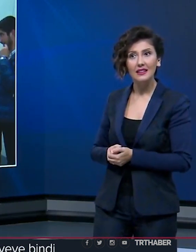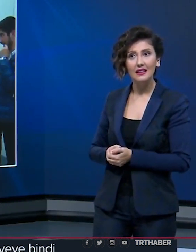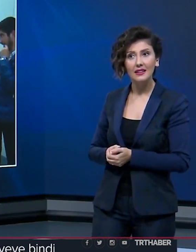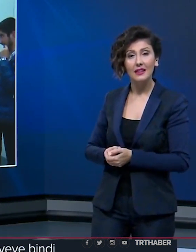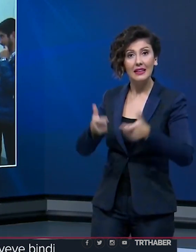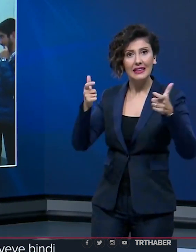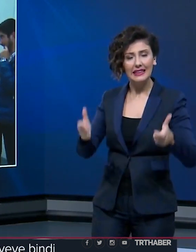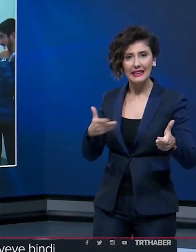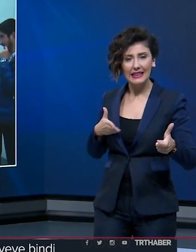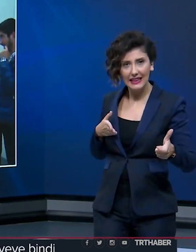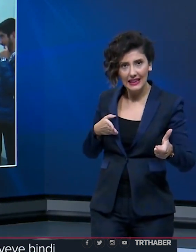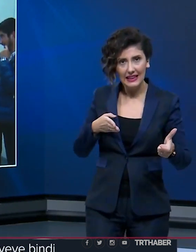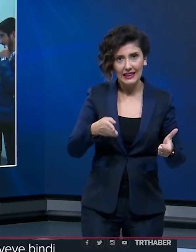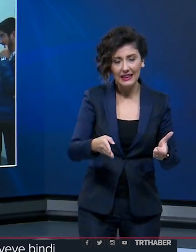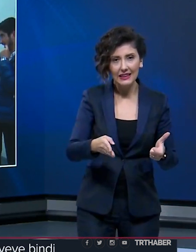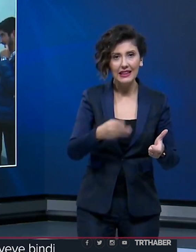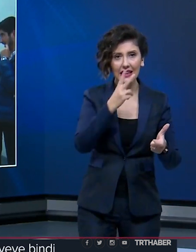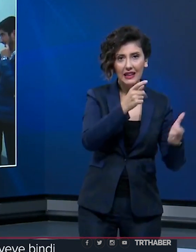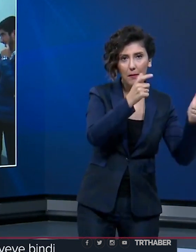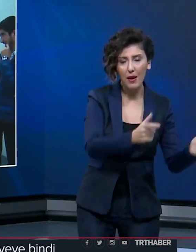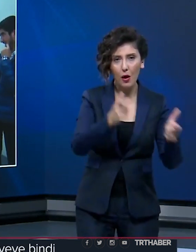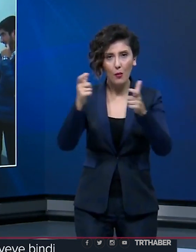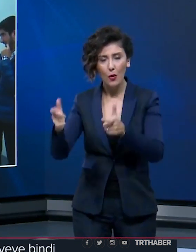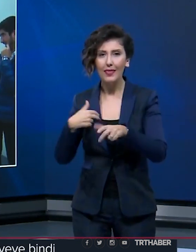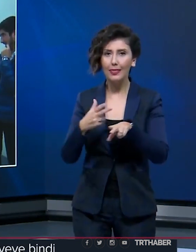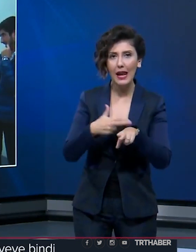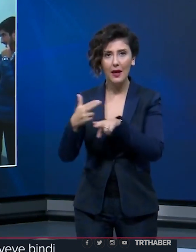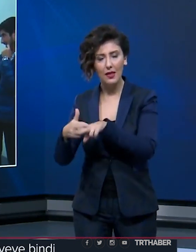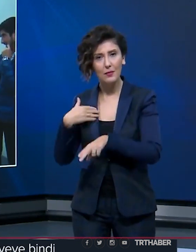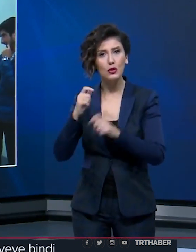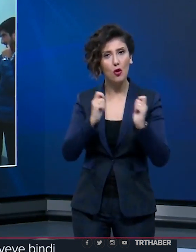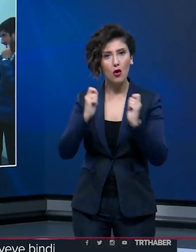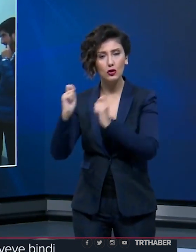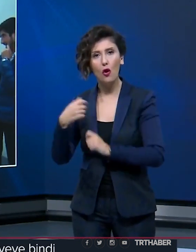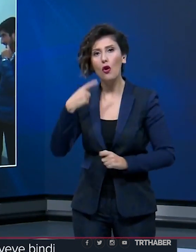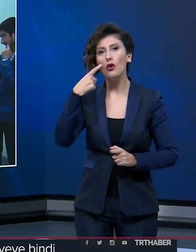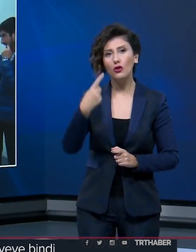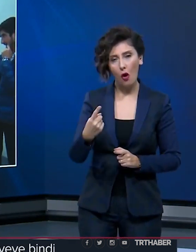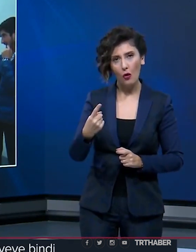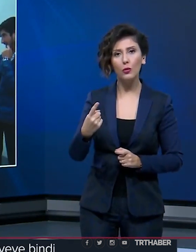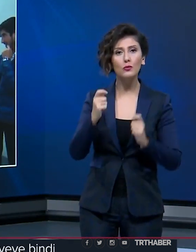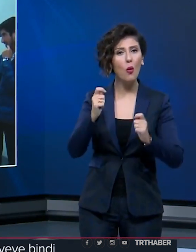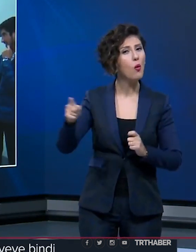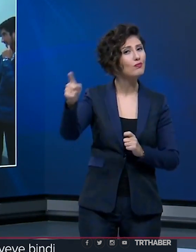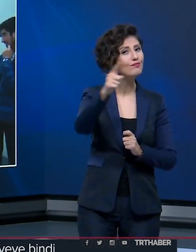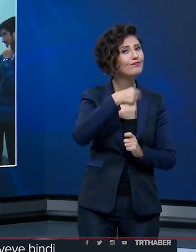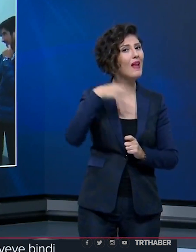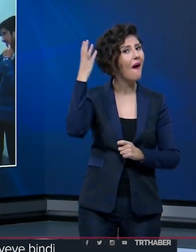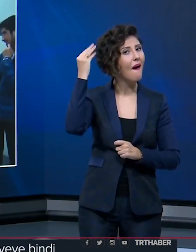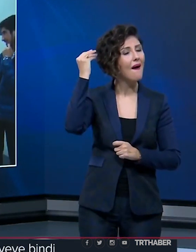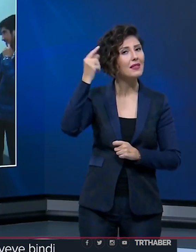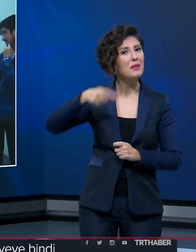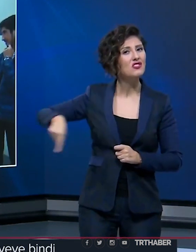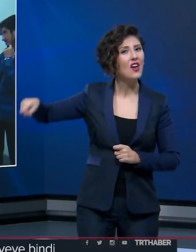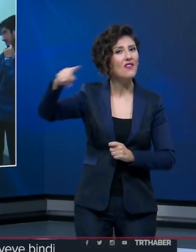Parkura girerek her iki parkurda denilmiş oldum. Hani zorluklarına gördüm, ne kadar zorluk yaşadıklarına, çevrede insanlar